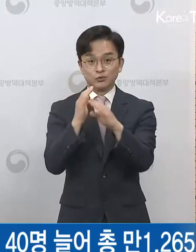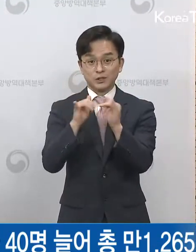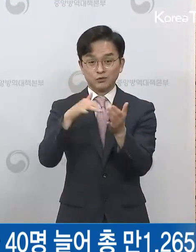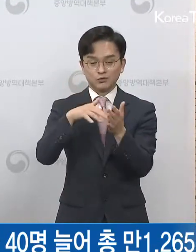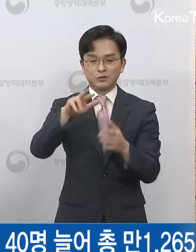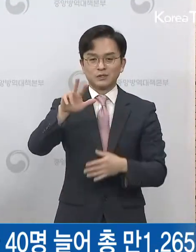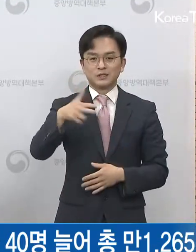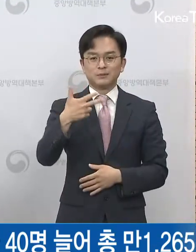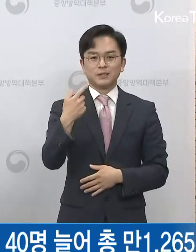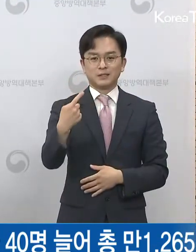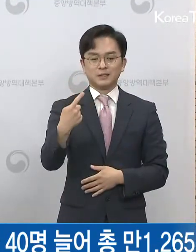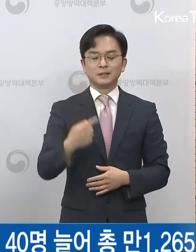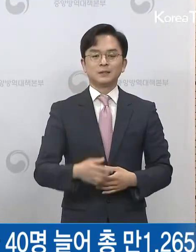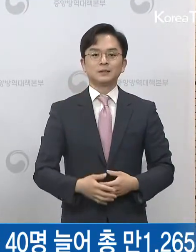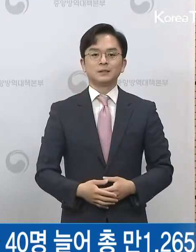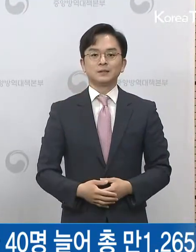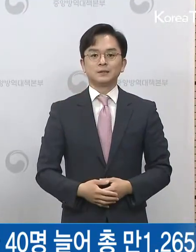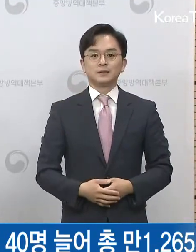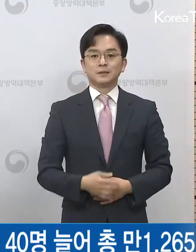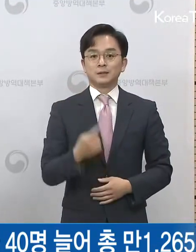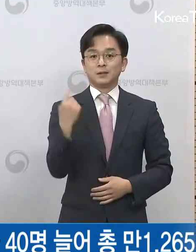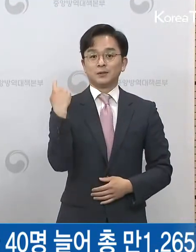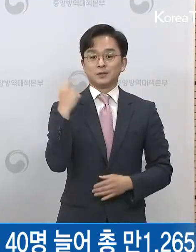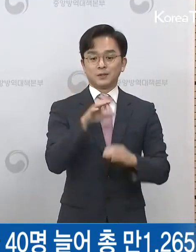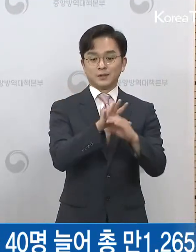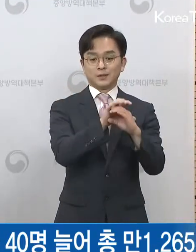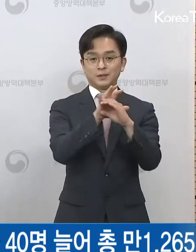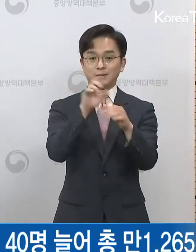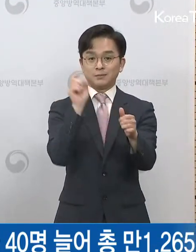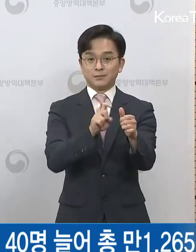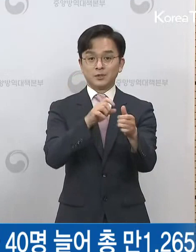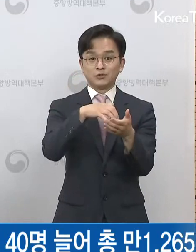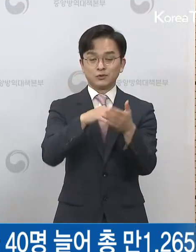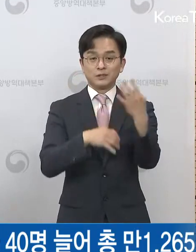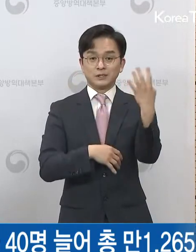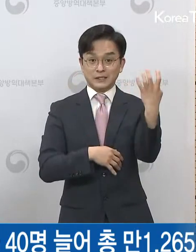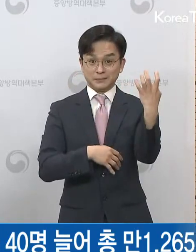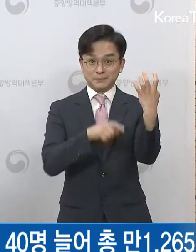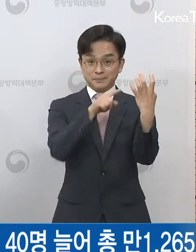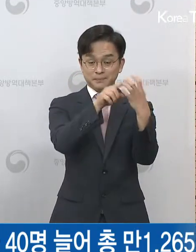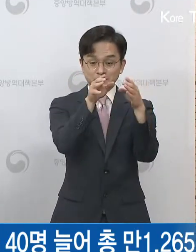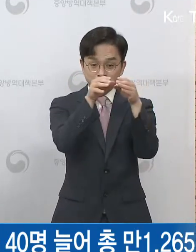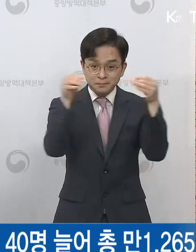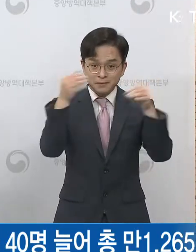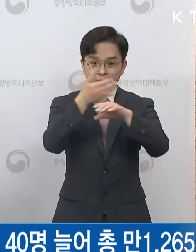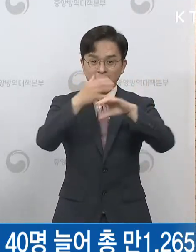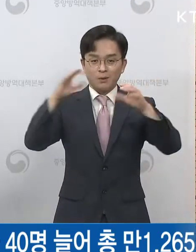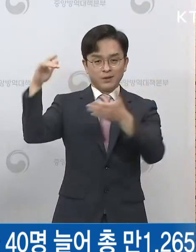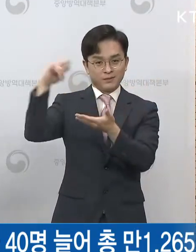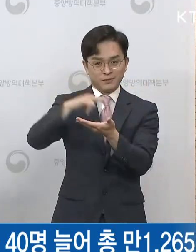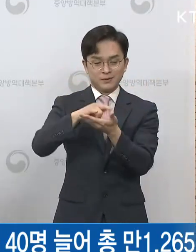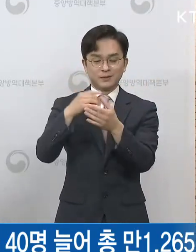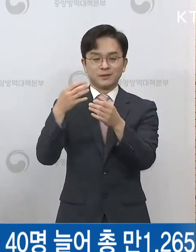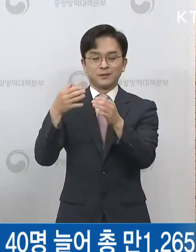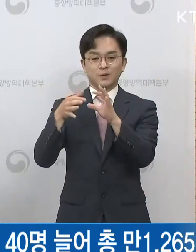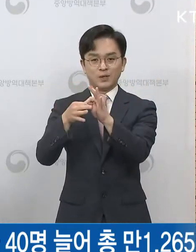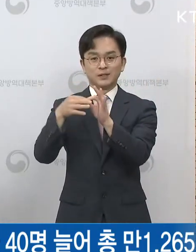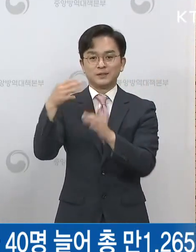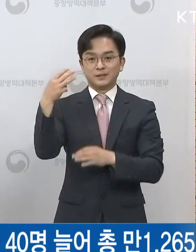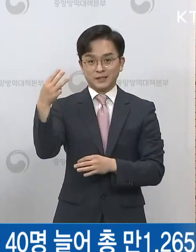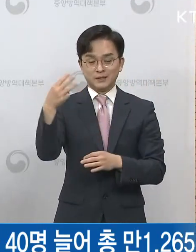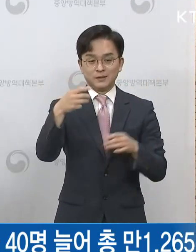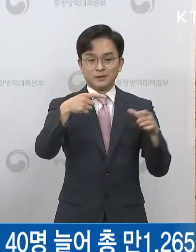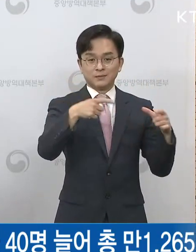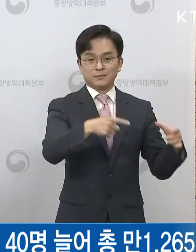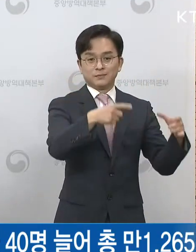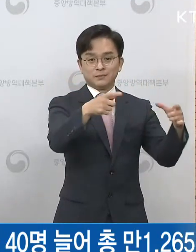어제 새롭게 확인된 확진자 40명 중 해외 유입은 3명이었고 지역사회 감염